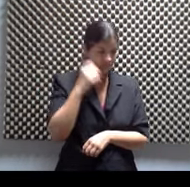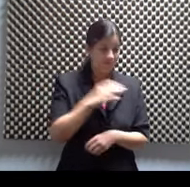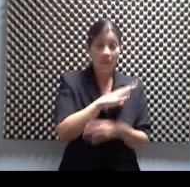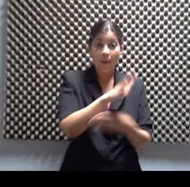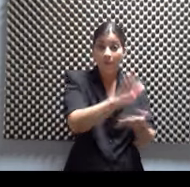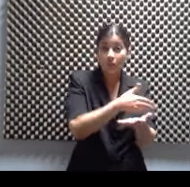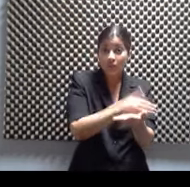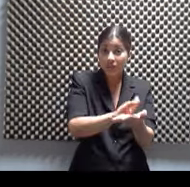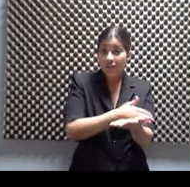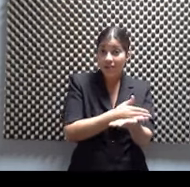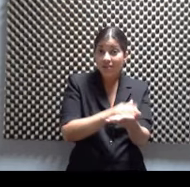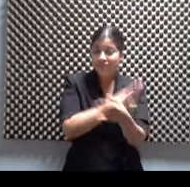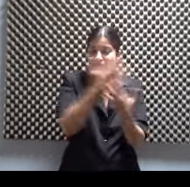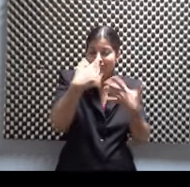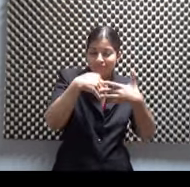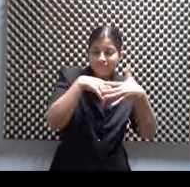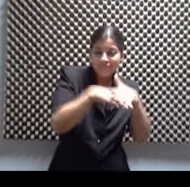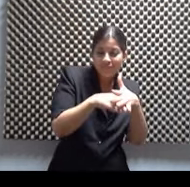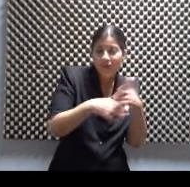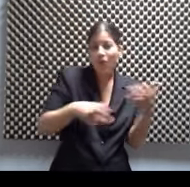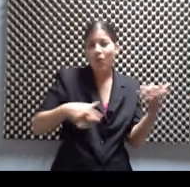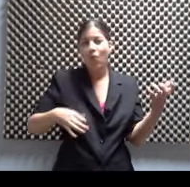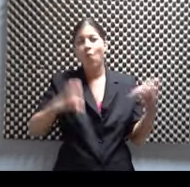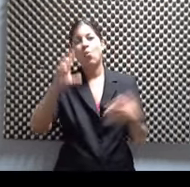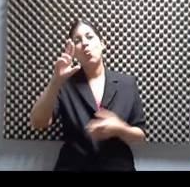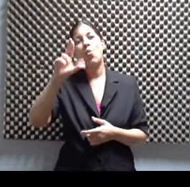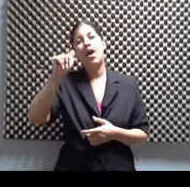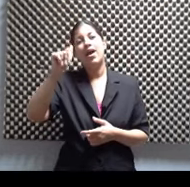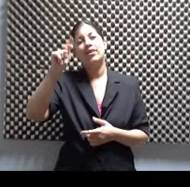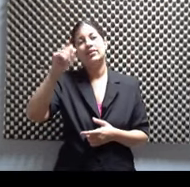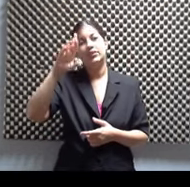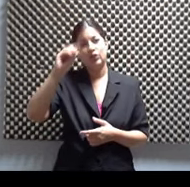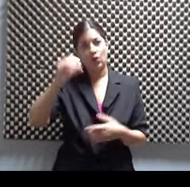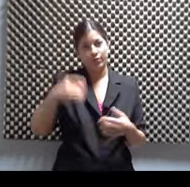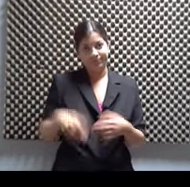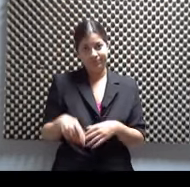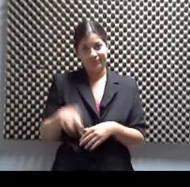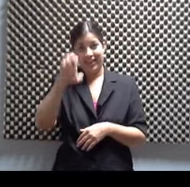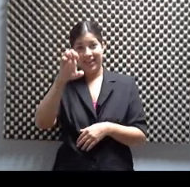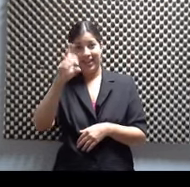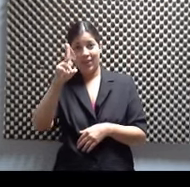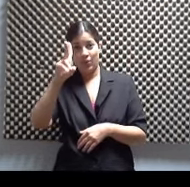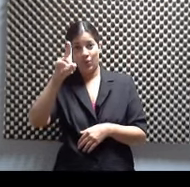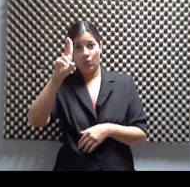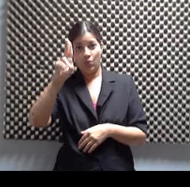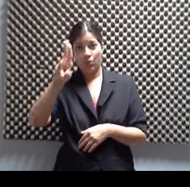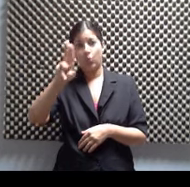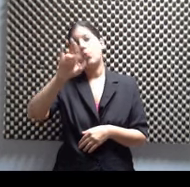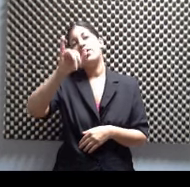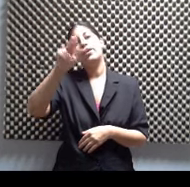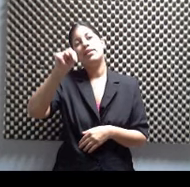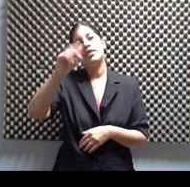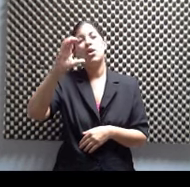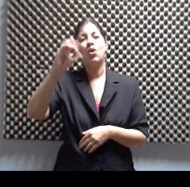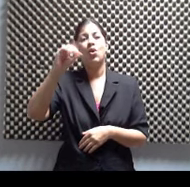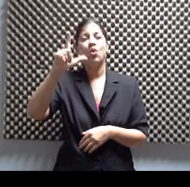guitarra, la mezcla con el cuatro puertorriqueño de Edwin Colón Sayas en una atinada selección de temas. Y Cultura